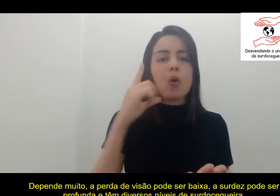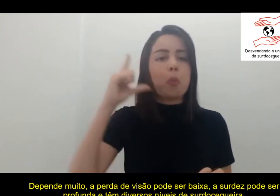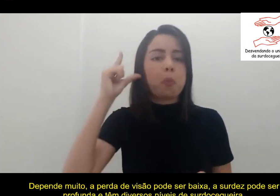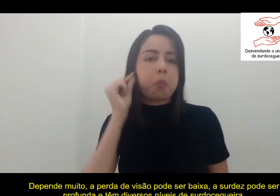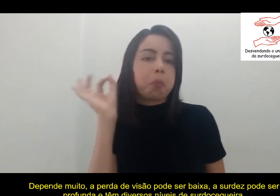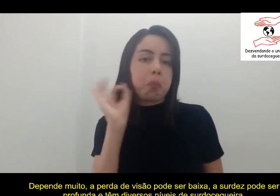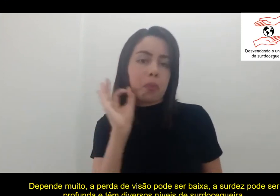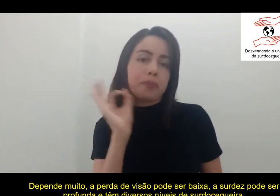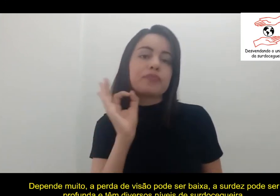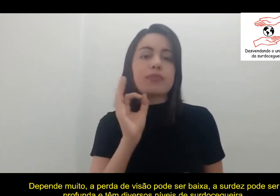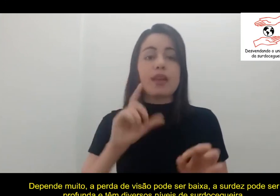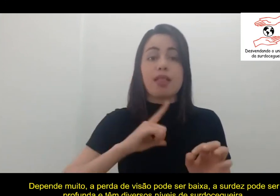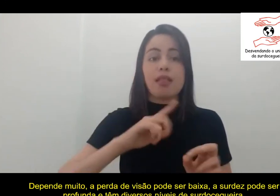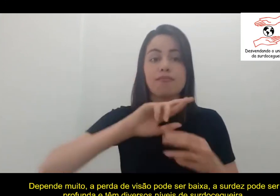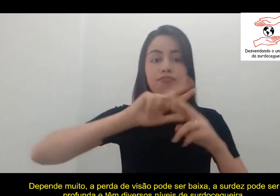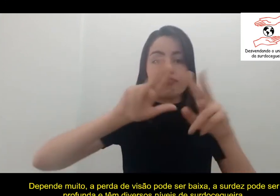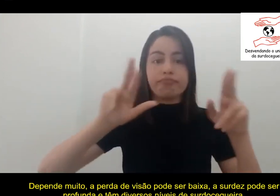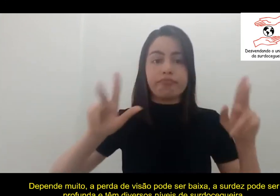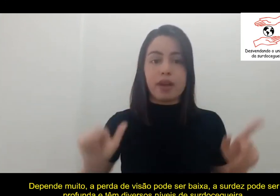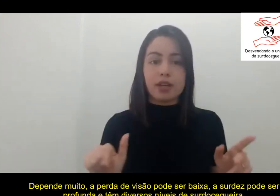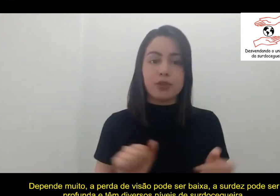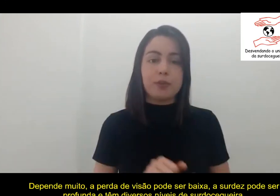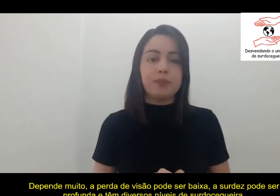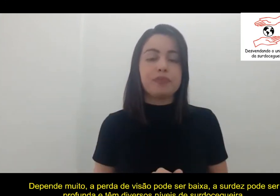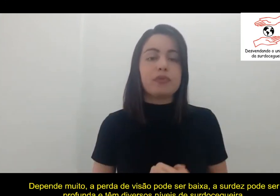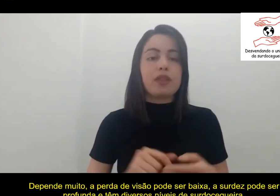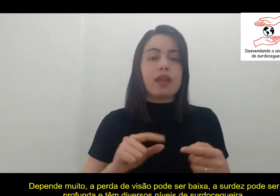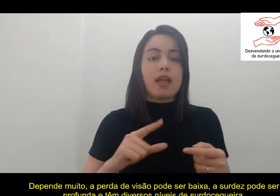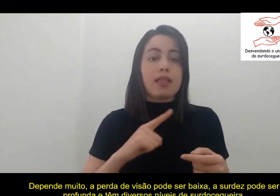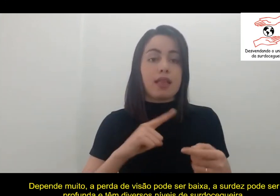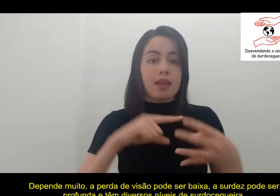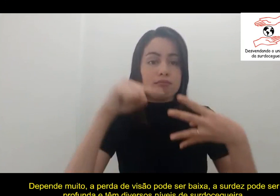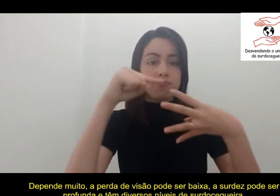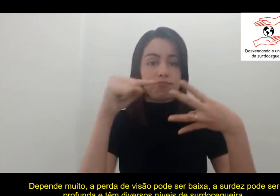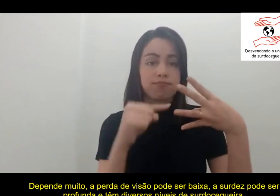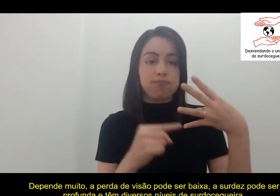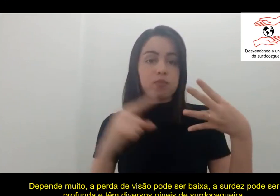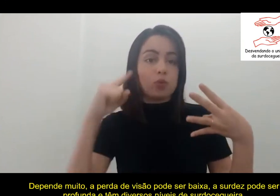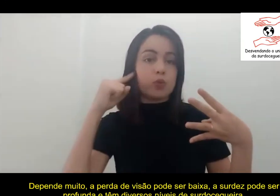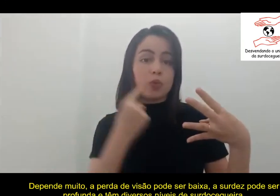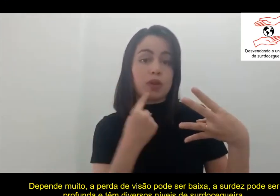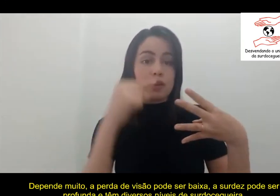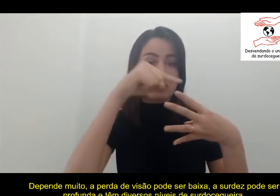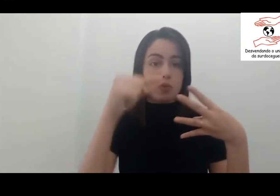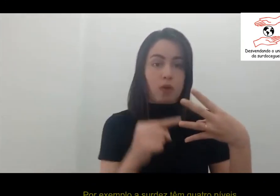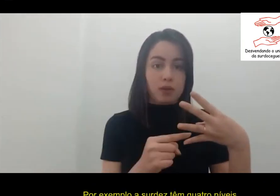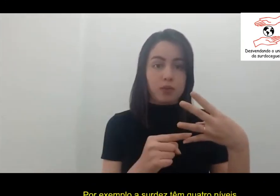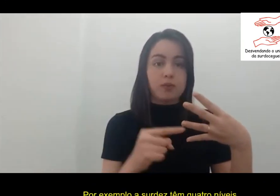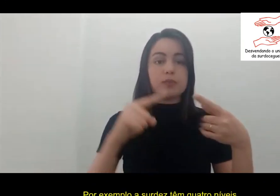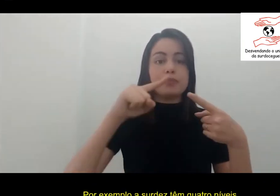pode ser baixa, a surdez pode ser profunda. Tem diversos níveis de surdo-cegueira. Por exemplo, a surdez tem